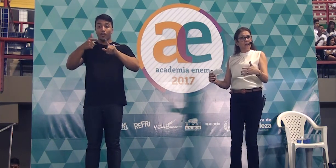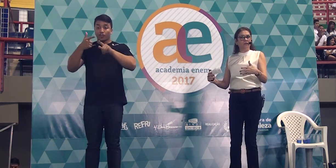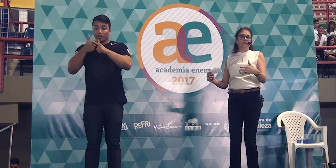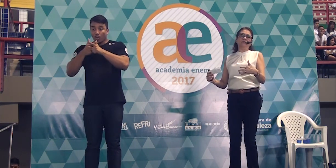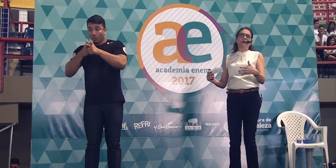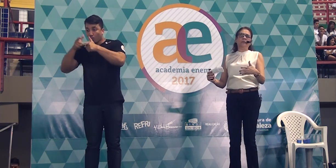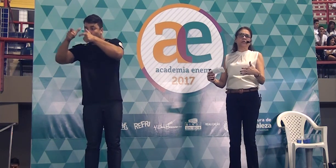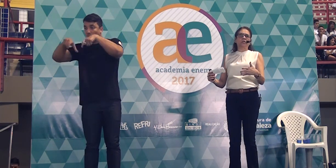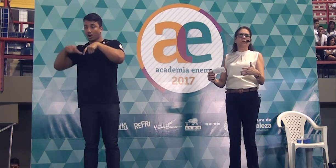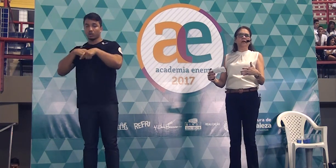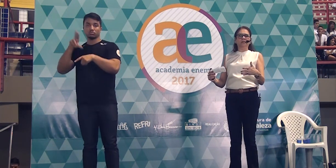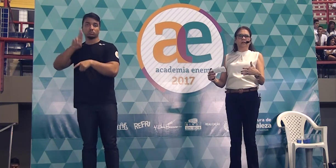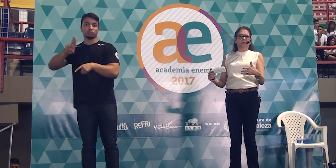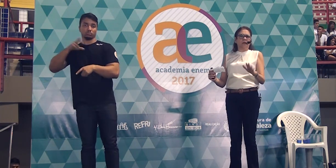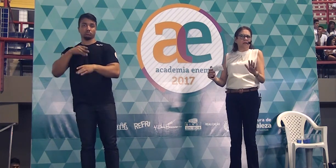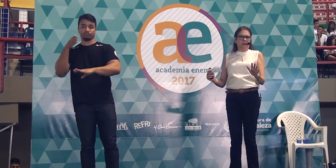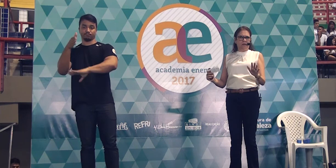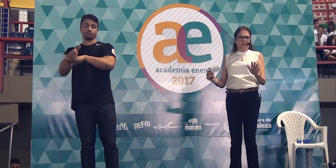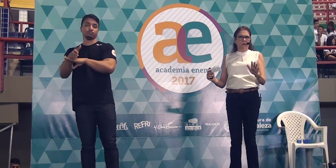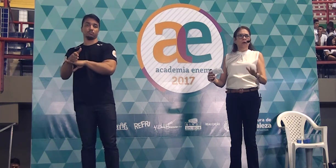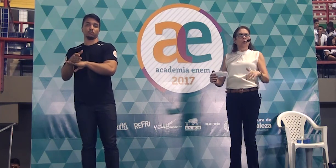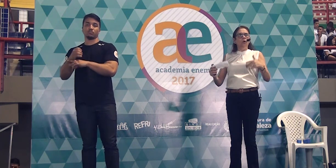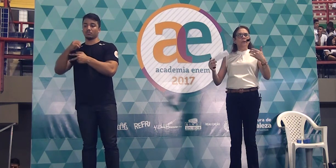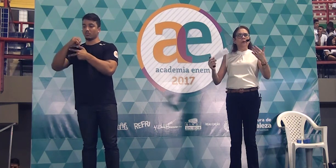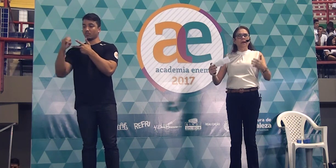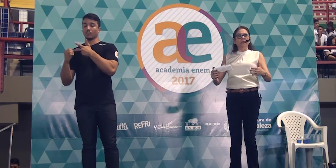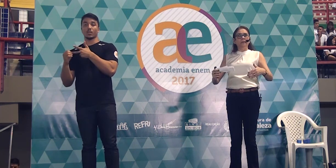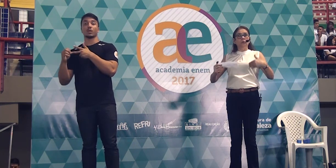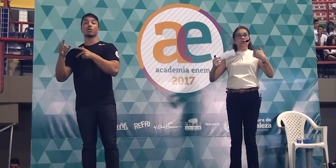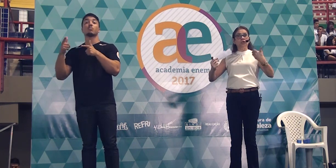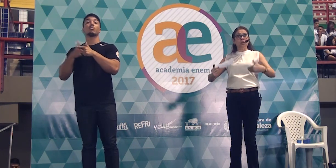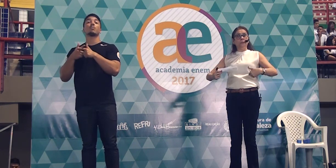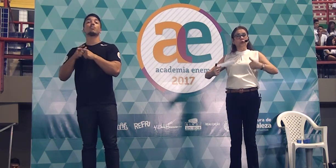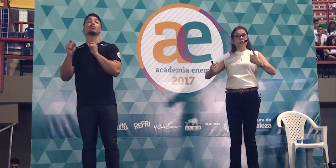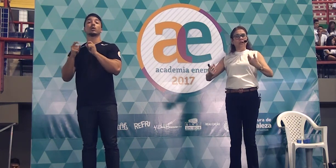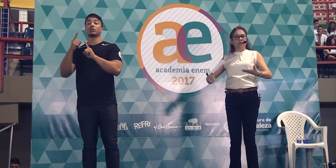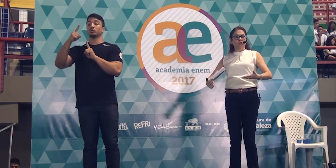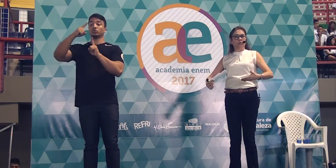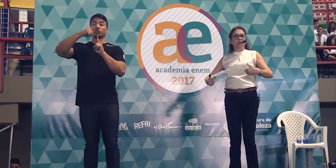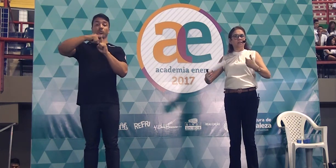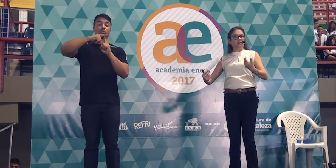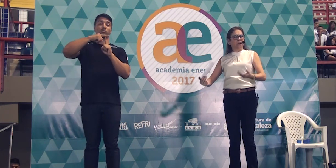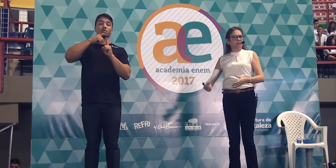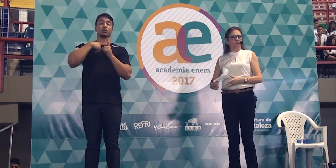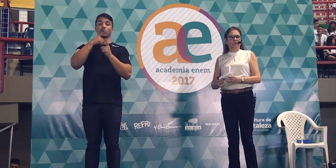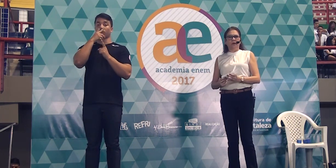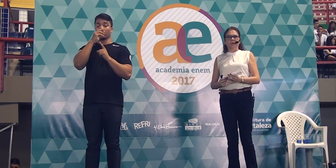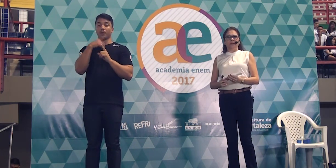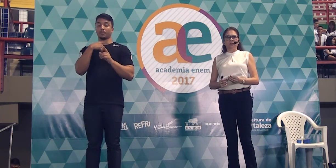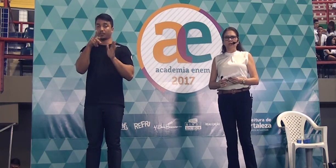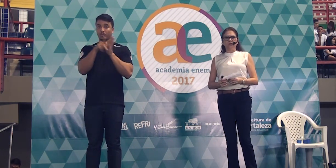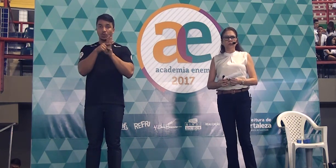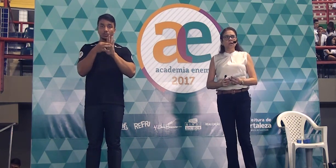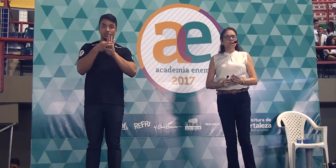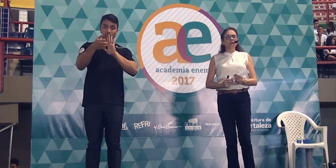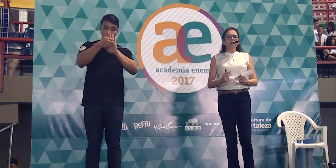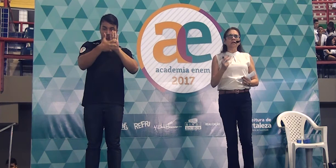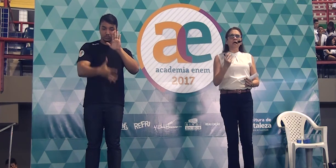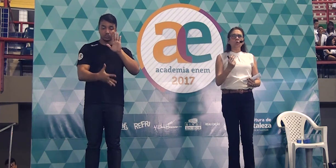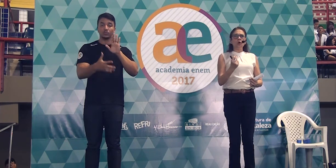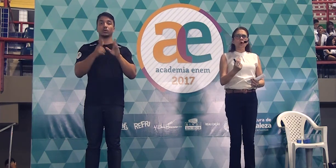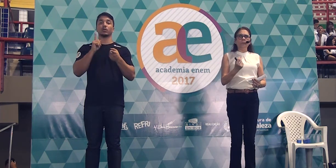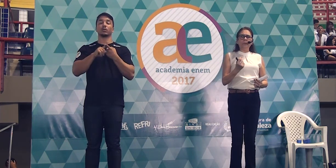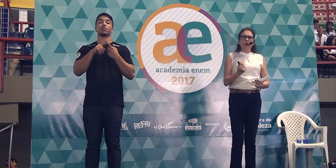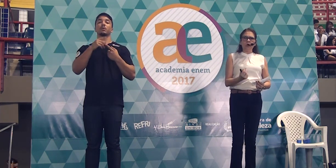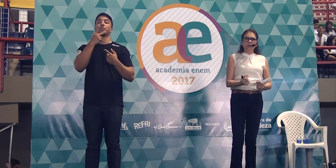lugar que você vai prestar o exame, Enem. O problema é o tipo do texto que é dissertativo argumentativo e